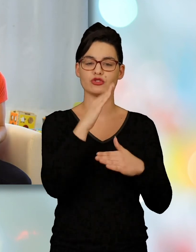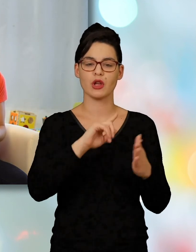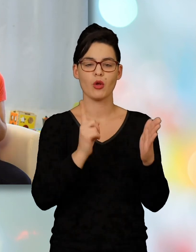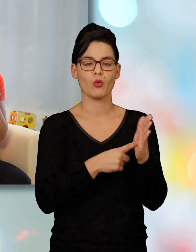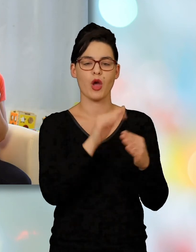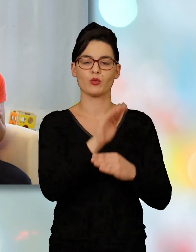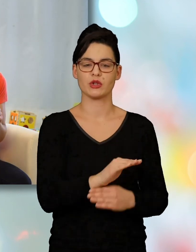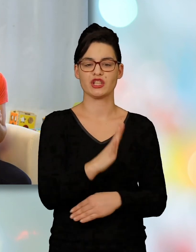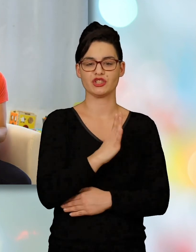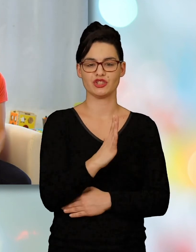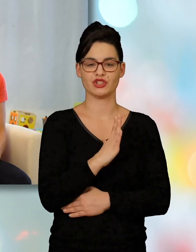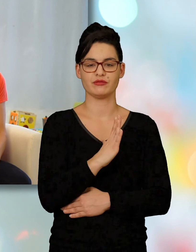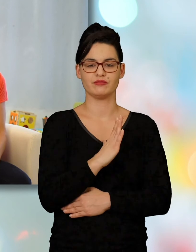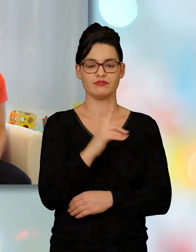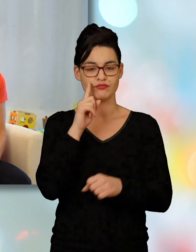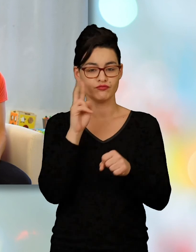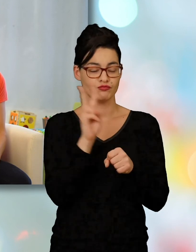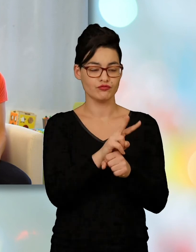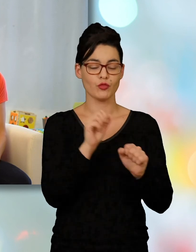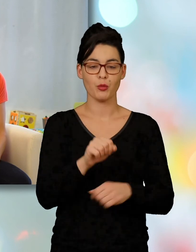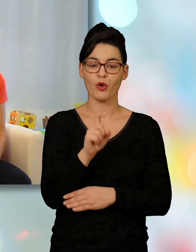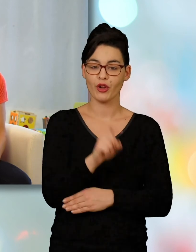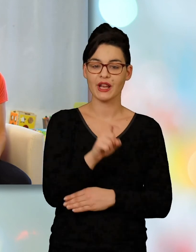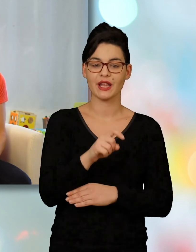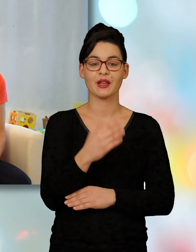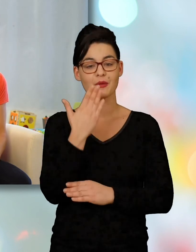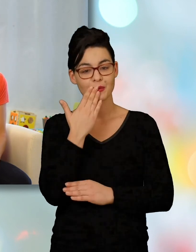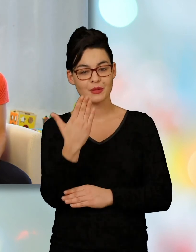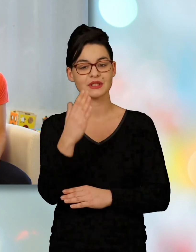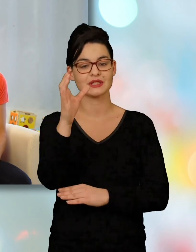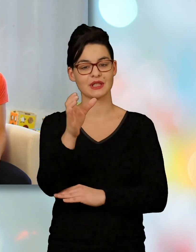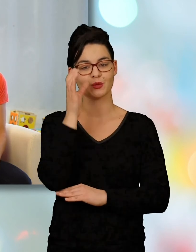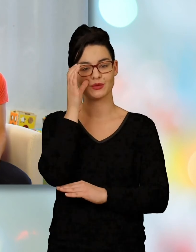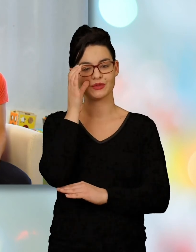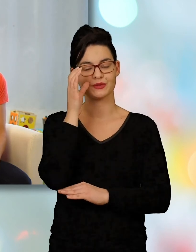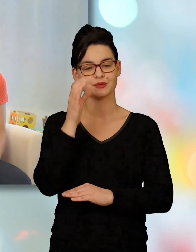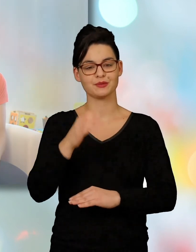étrangère, mais pas sans droit » dont les liens sont disponibles juste ici.